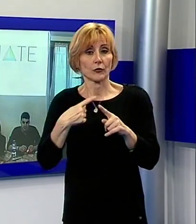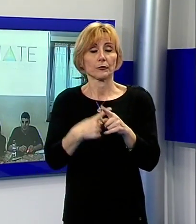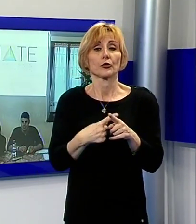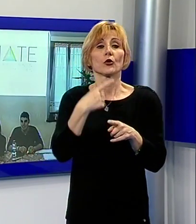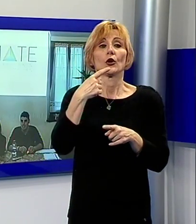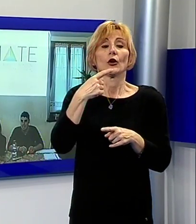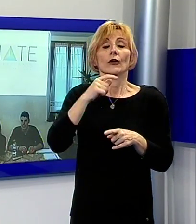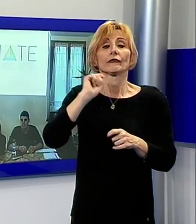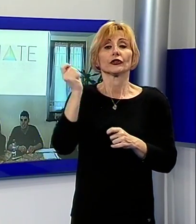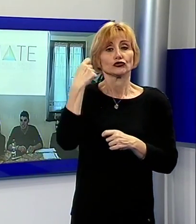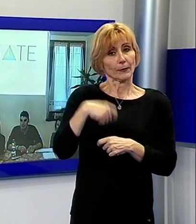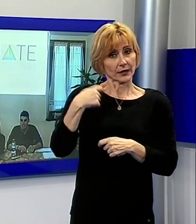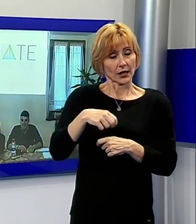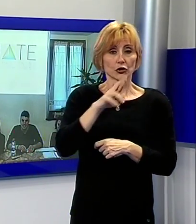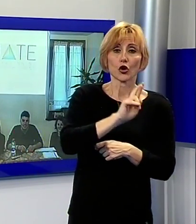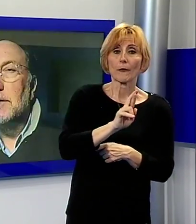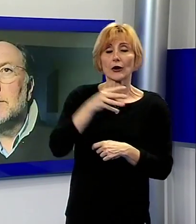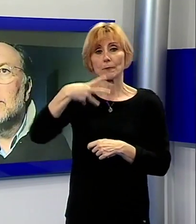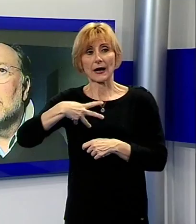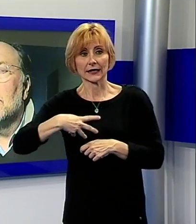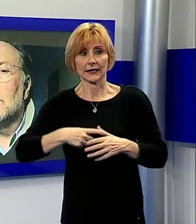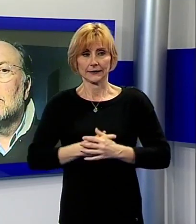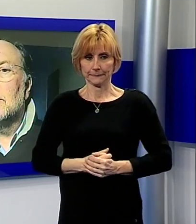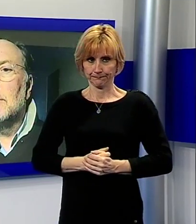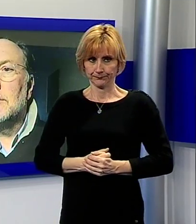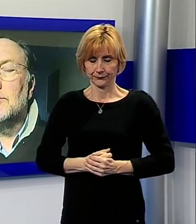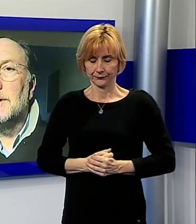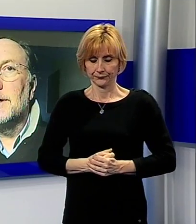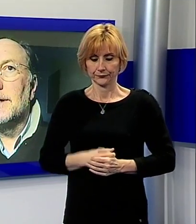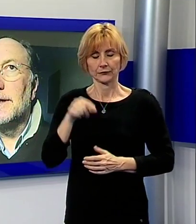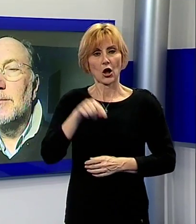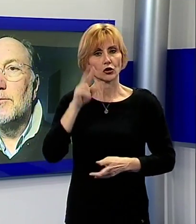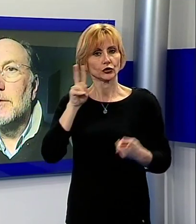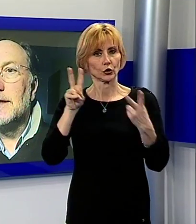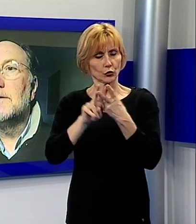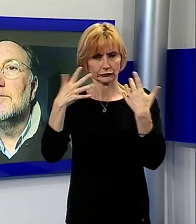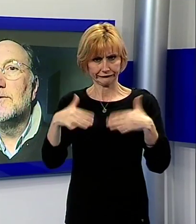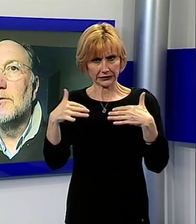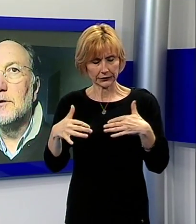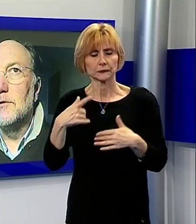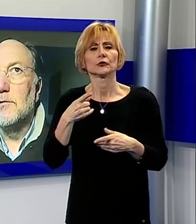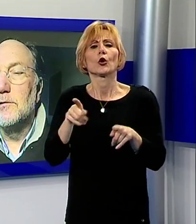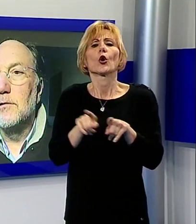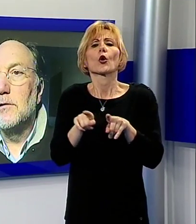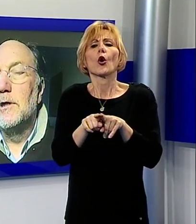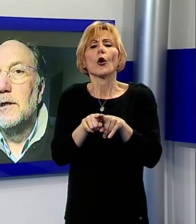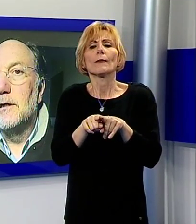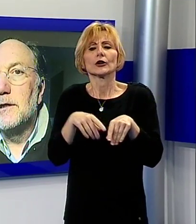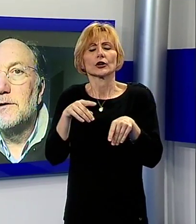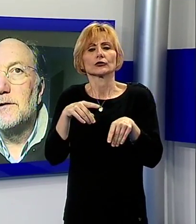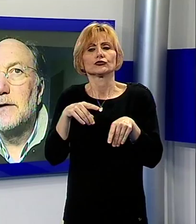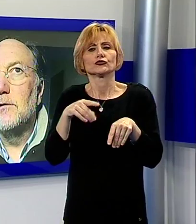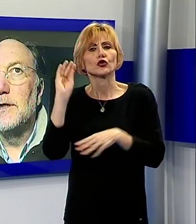Tamagnini e il vicepresidente Pier Romano Mariani. Sì, questo incontro di oggi è appunto la restituzione di un incontro